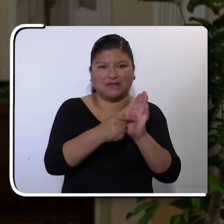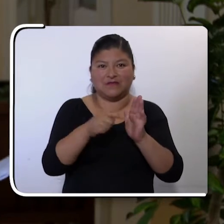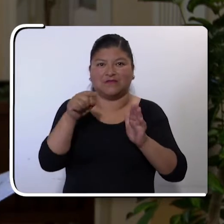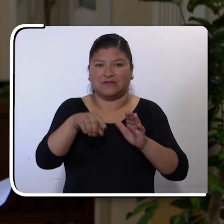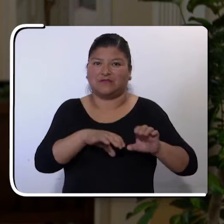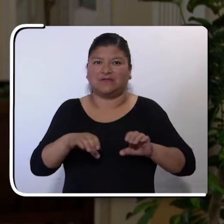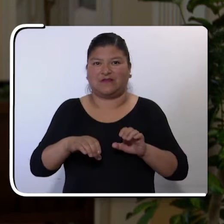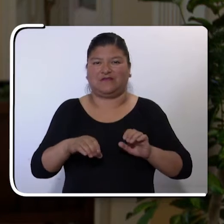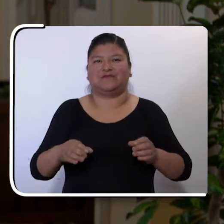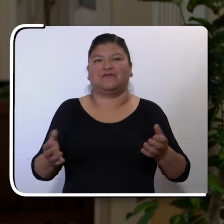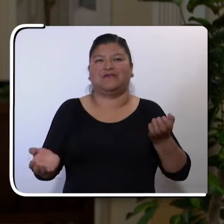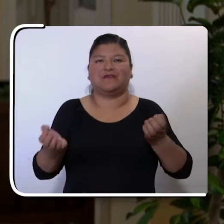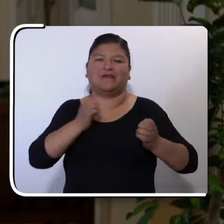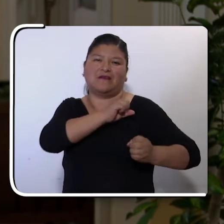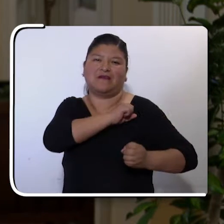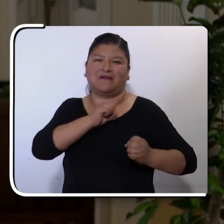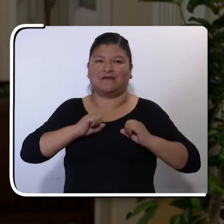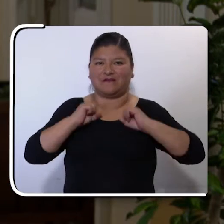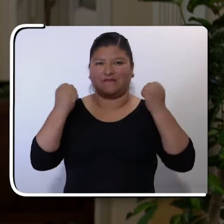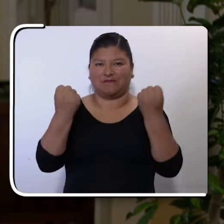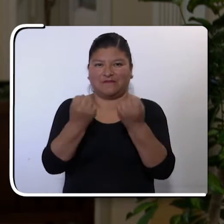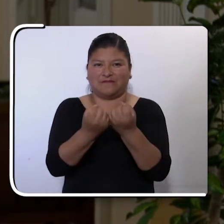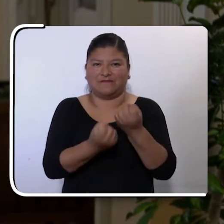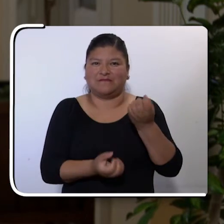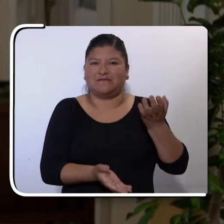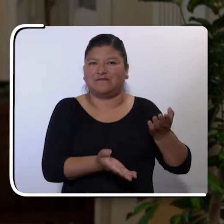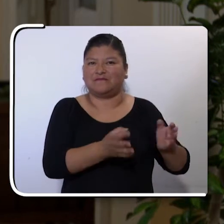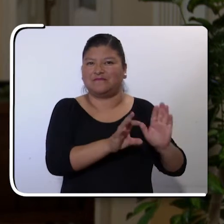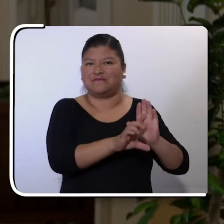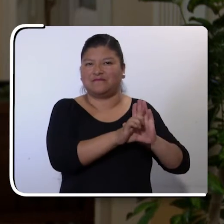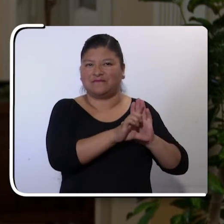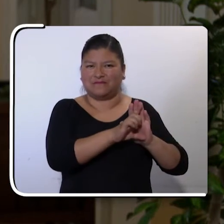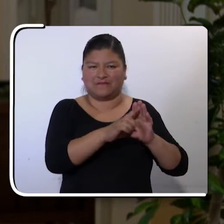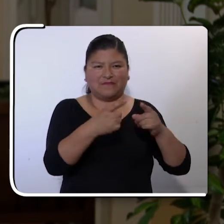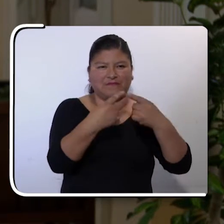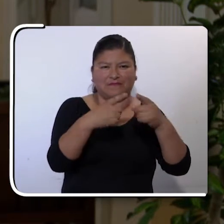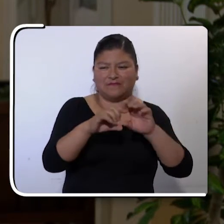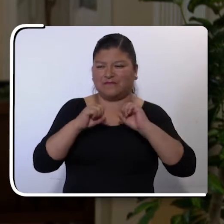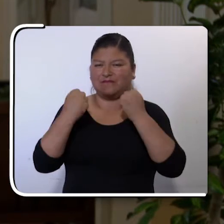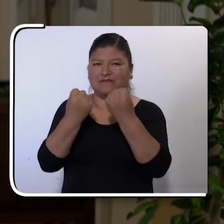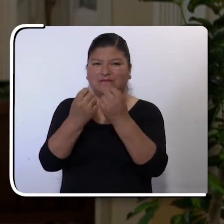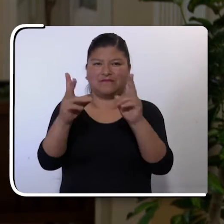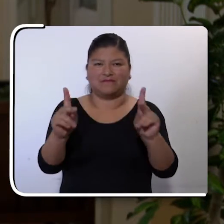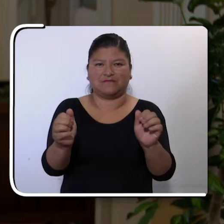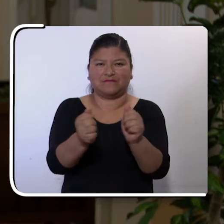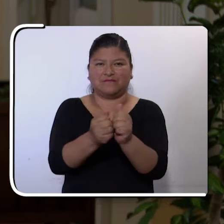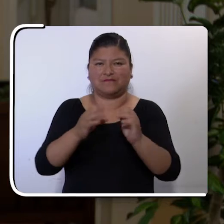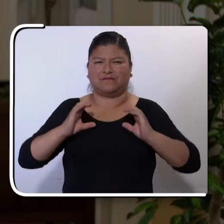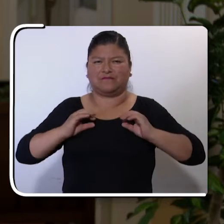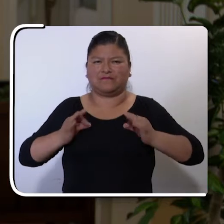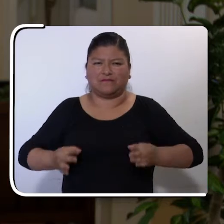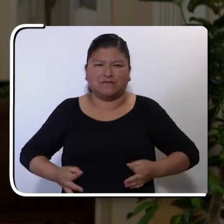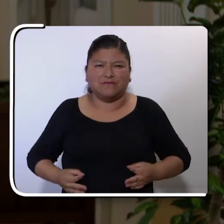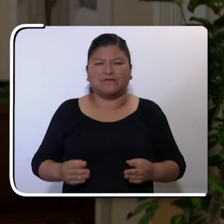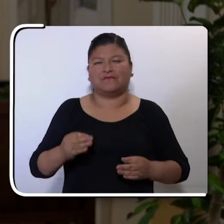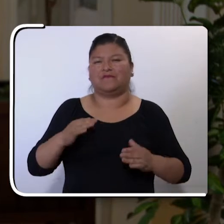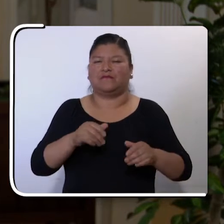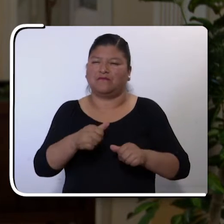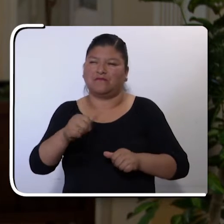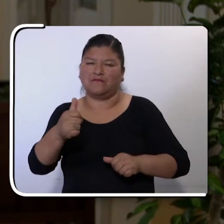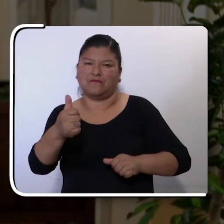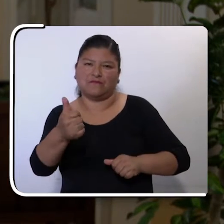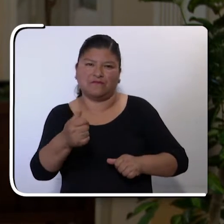realizado en la Asamblea Legislativa, consensuando con los diferentes sectores de personas con discapacidad, sean motoras, visuales u otras.